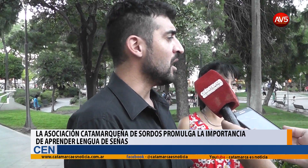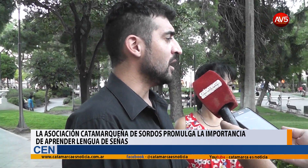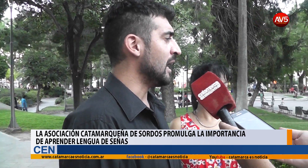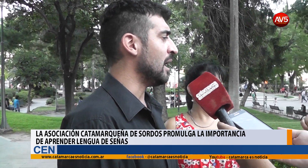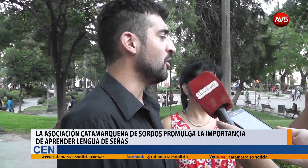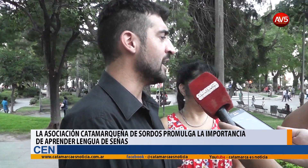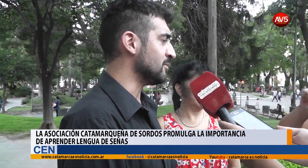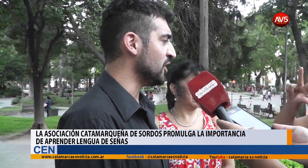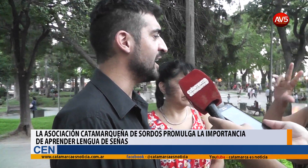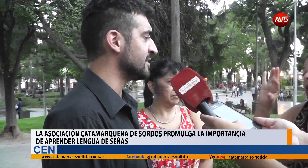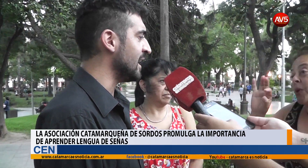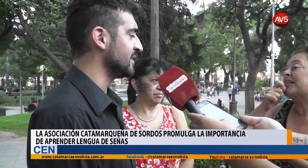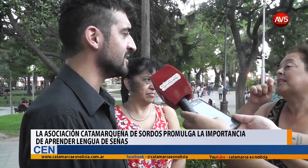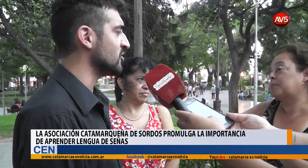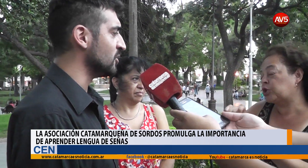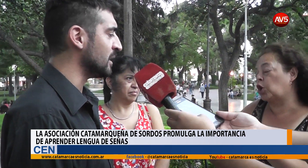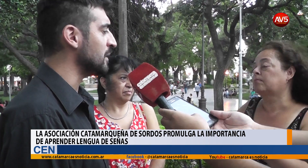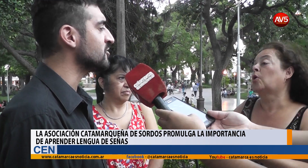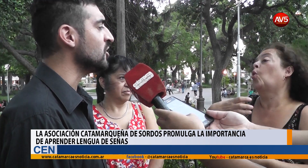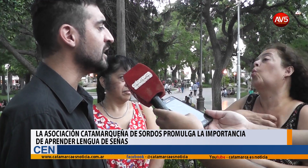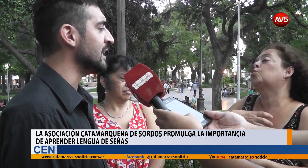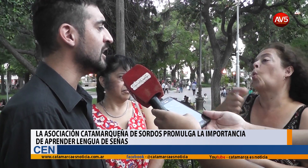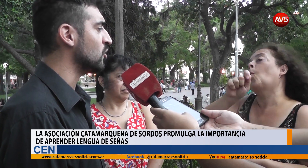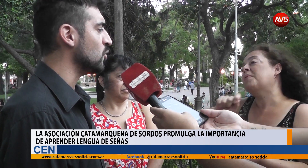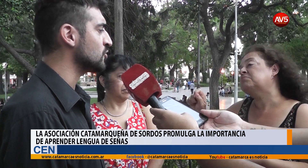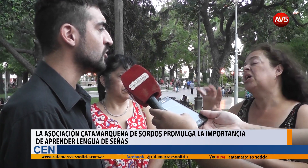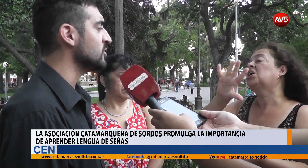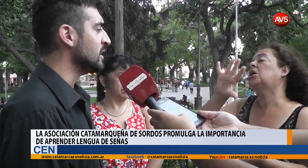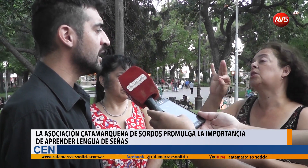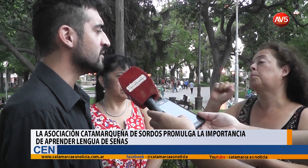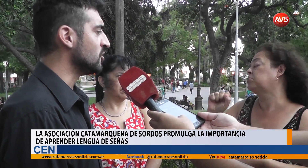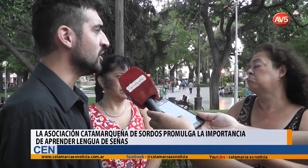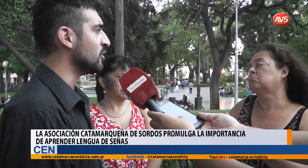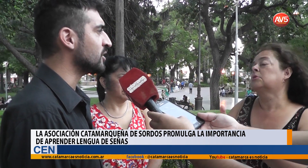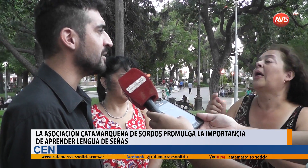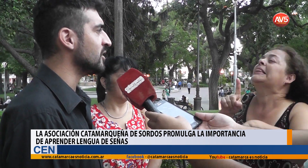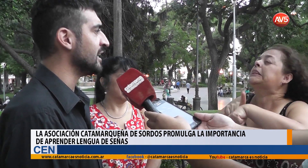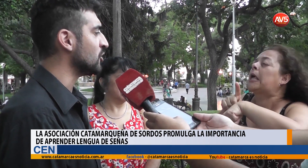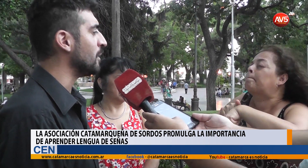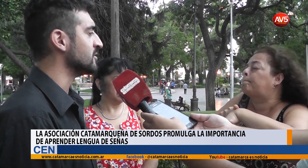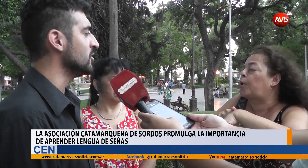Bueno, las inscripciones están a 350 pesos y los cursos son de cuota mensual de 500 pesos.